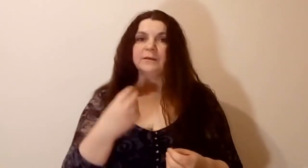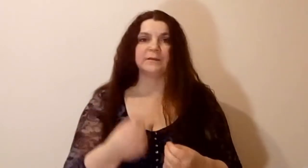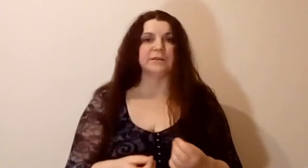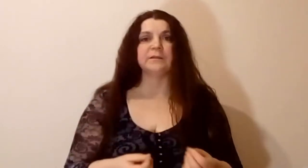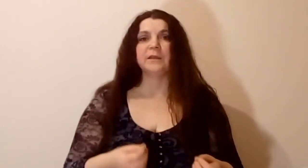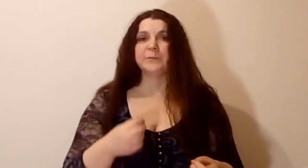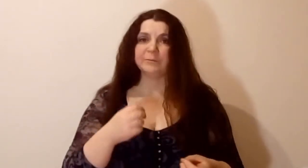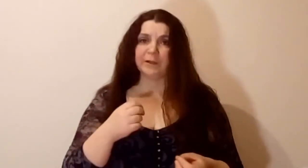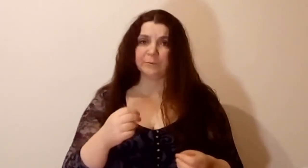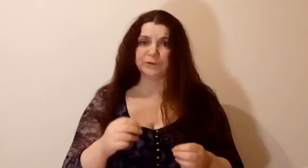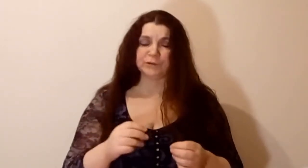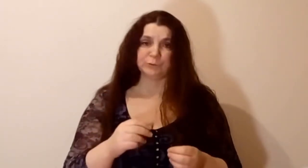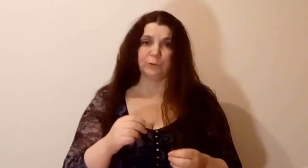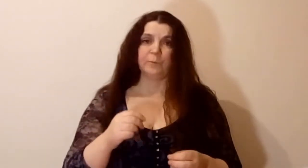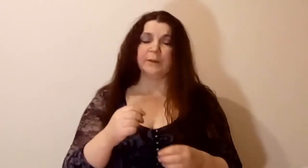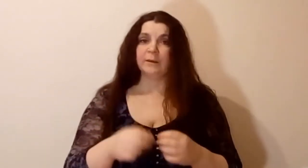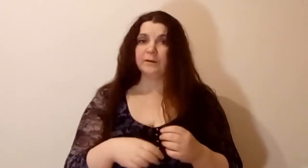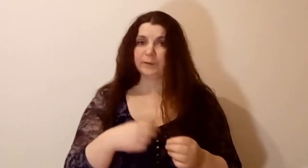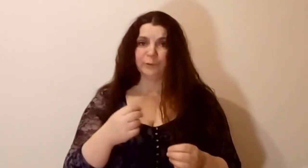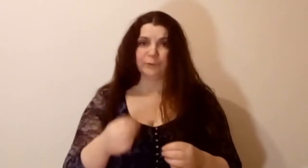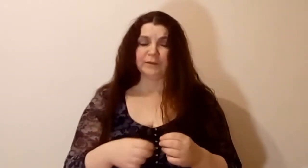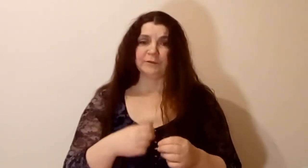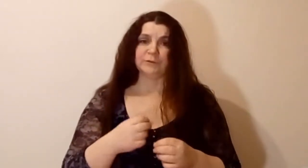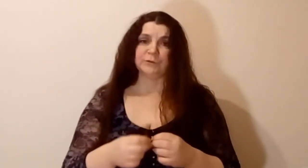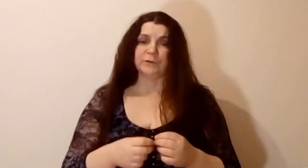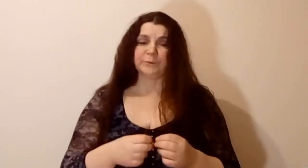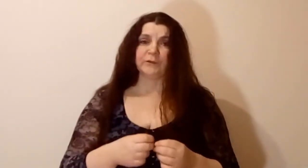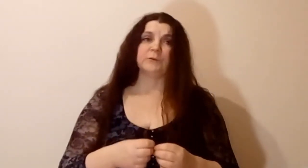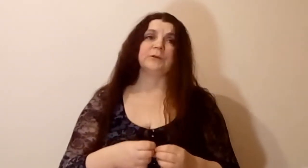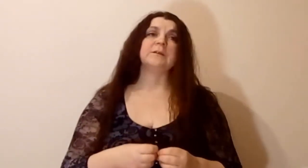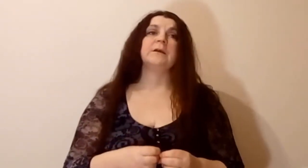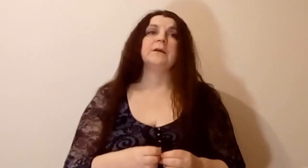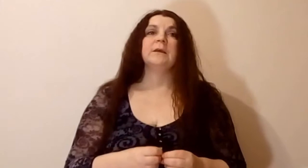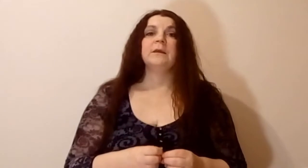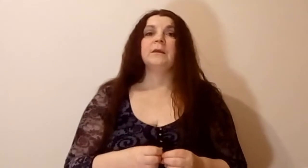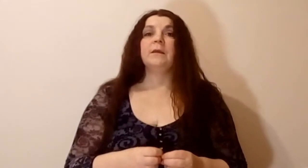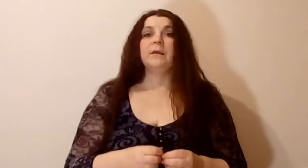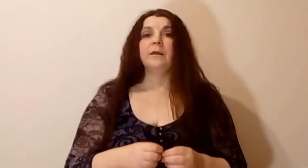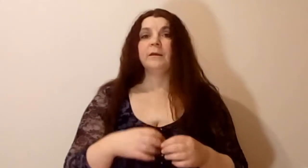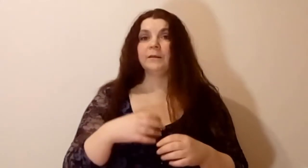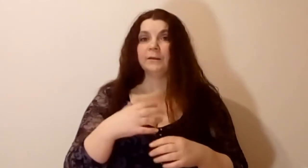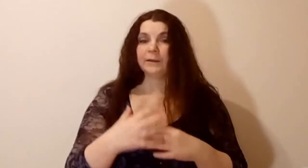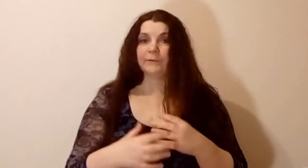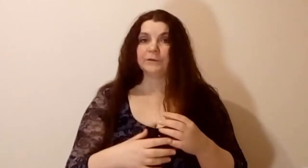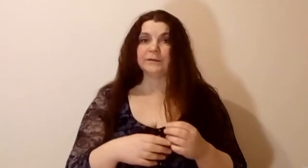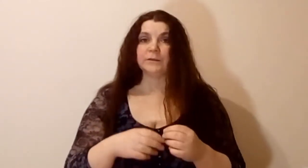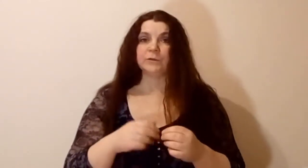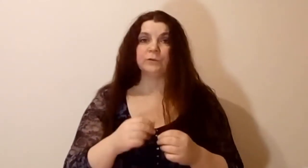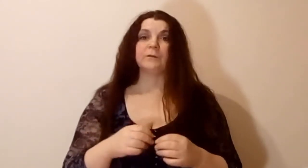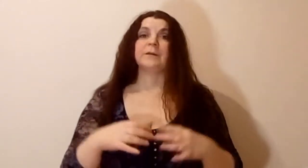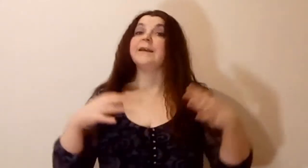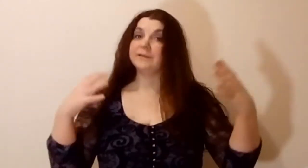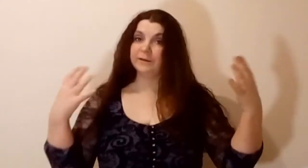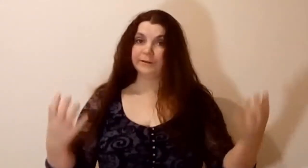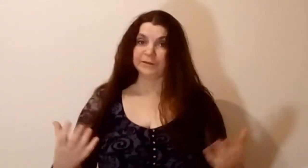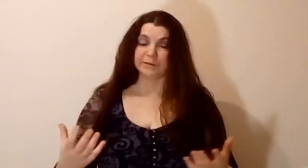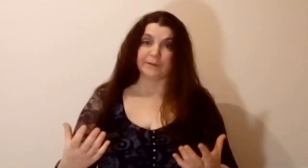если честно, я не понимала, почему со мной вот эти вот чувства происходят. И я вот эти чувства, я сильный человек,